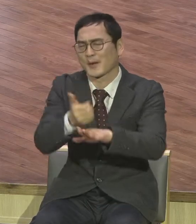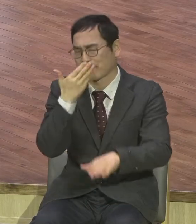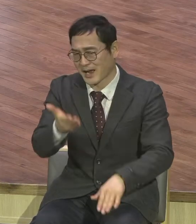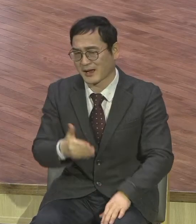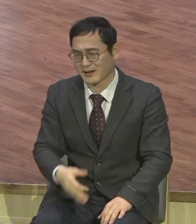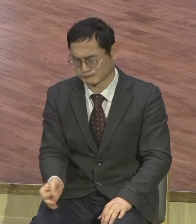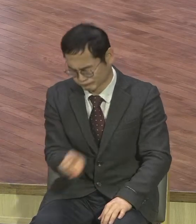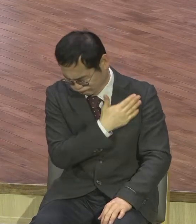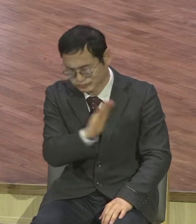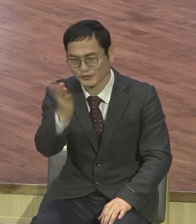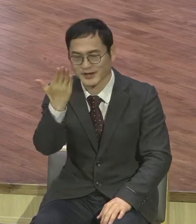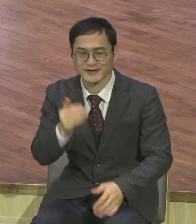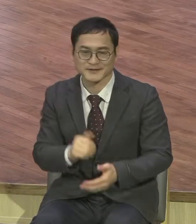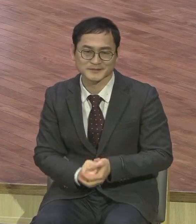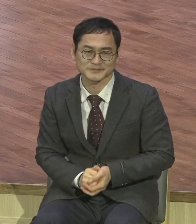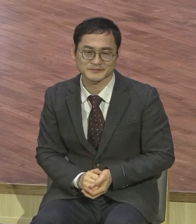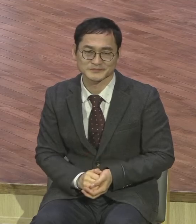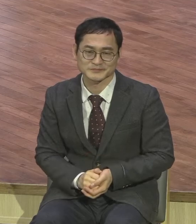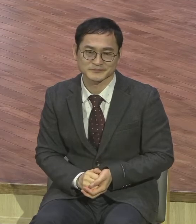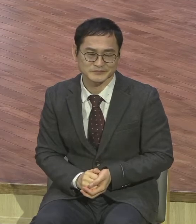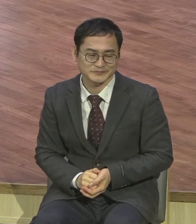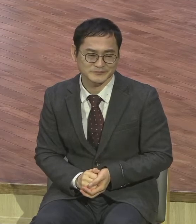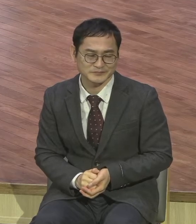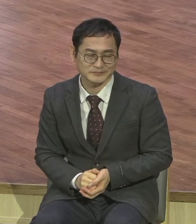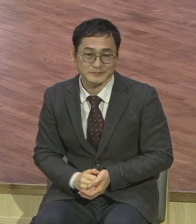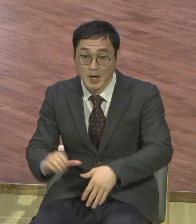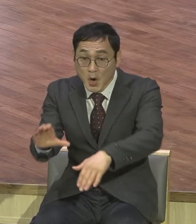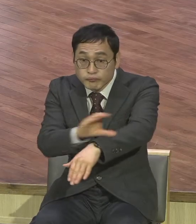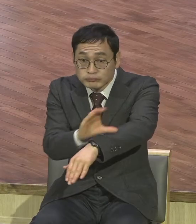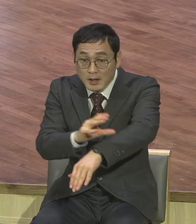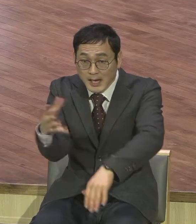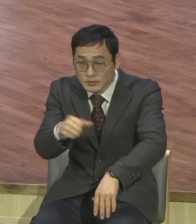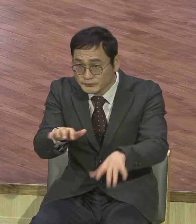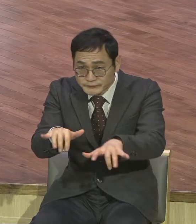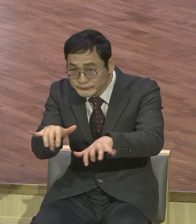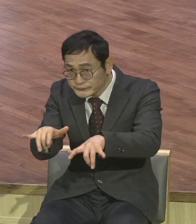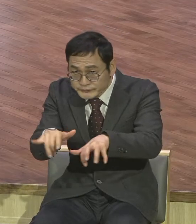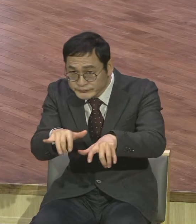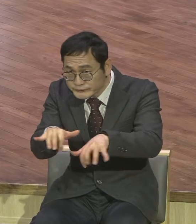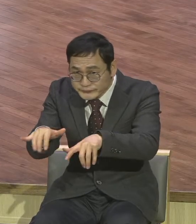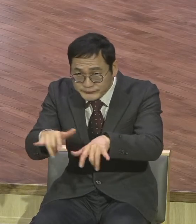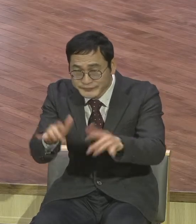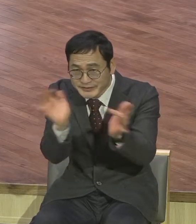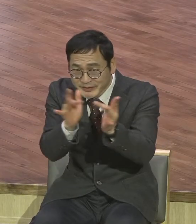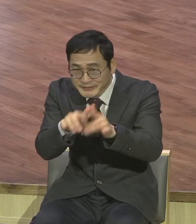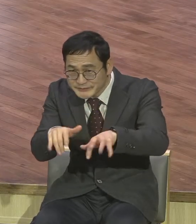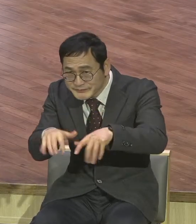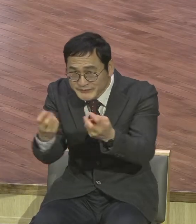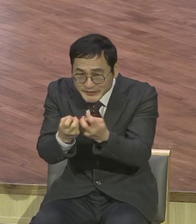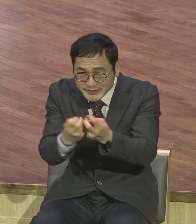포함해서 부모 대상 받았습니까. 컴퓨터 하나 가지고 그냥 세계 거부가 되는 건 그런 시대가 됐어요.